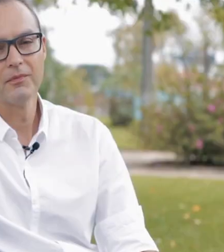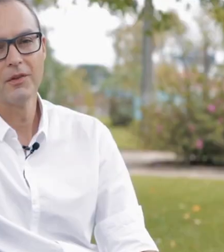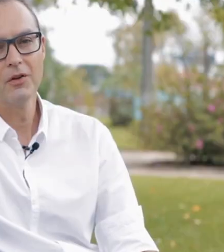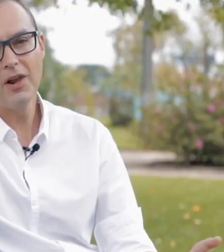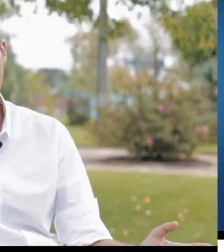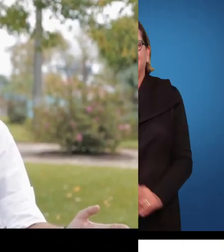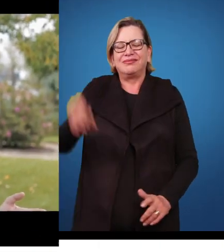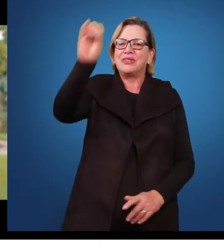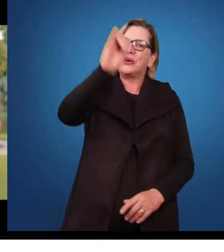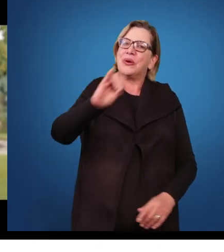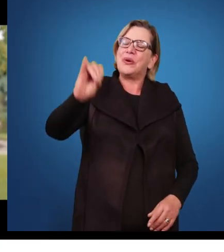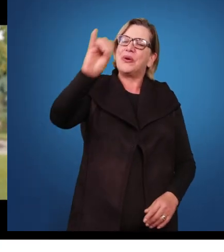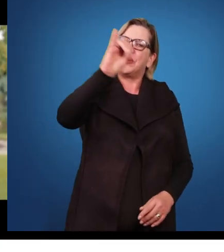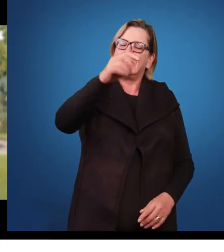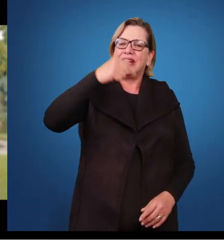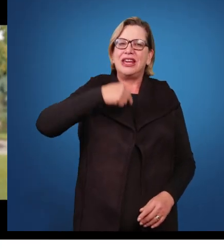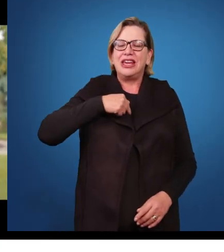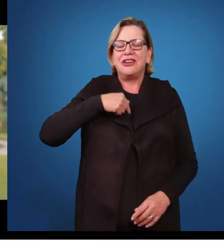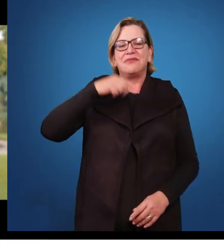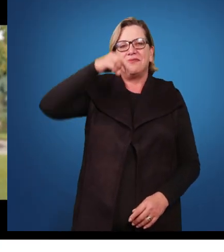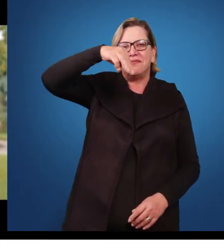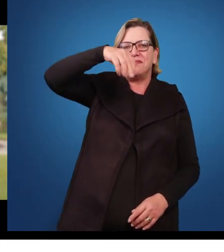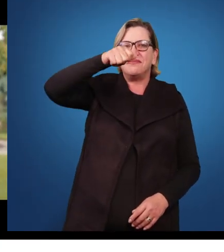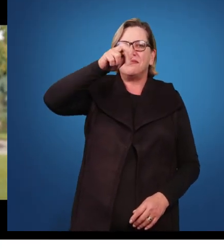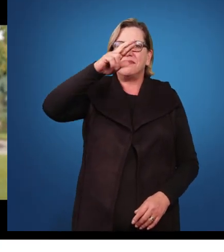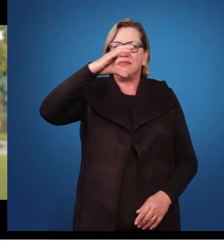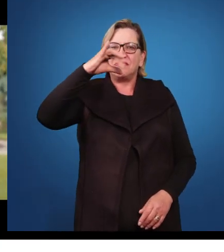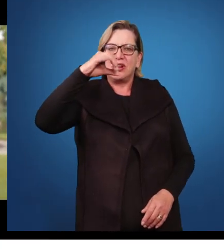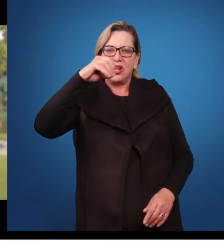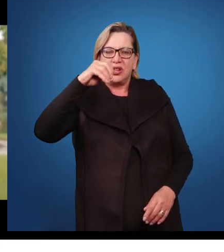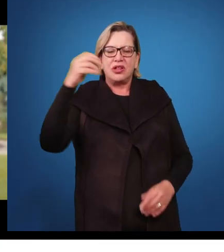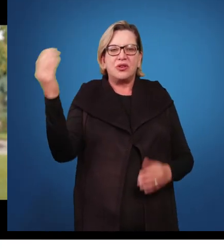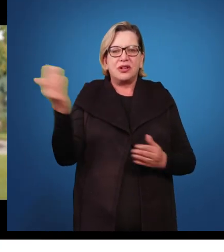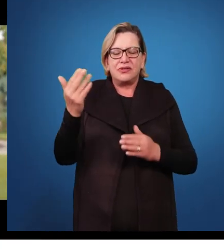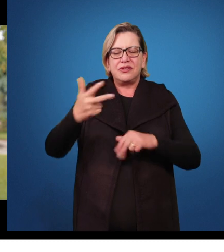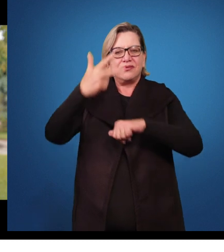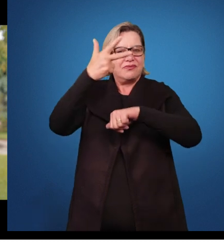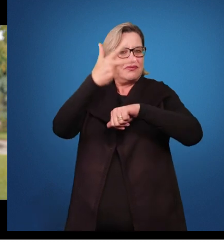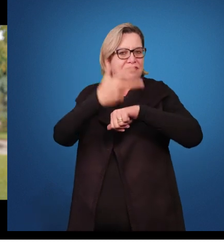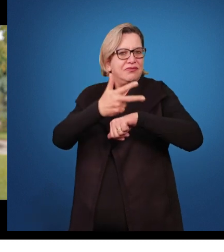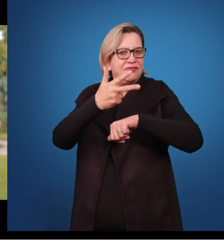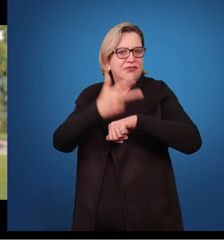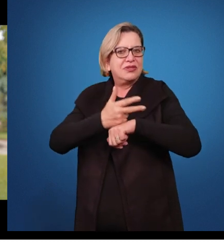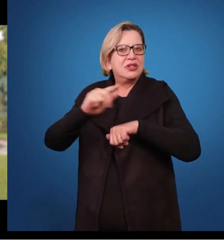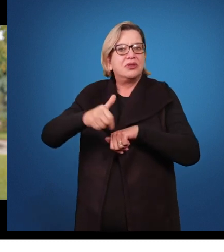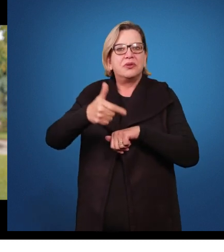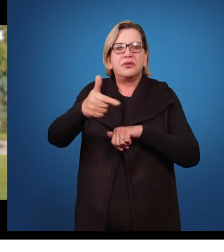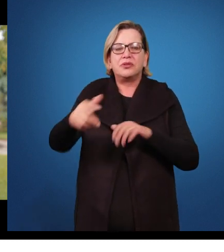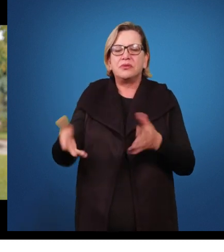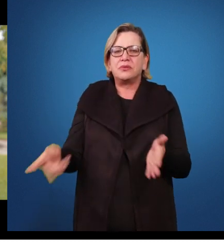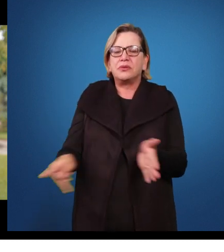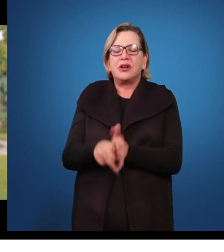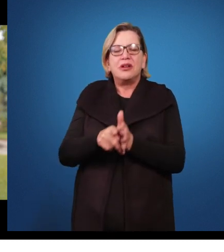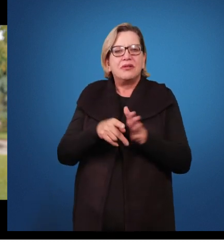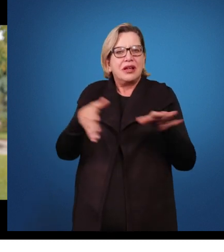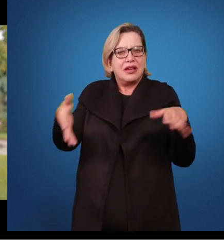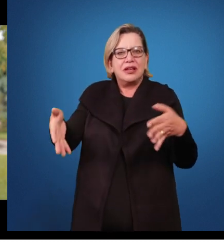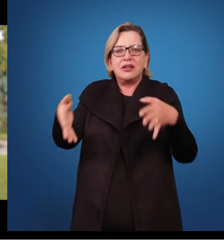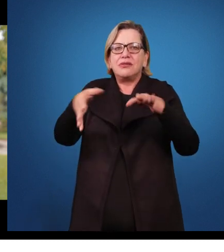Olá, eu sou Márcio Fernandes e temos mais um episódio da nossa série Inclusão e Acessibilidade, esta causa